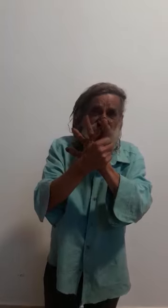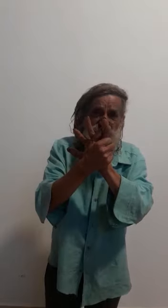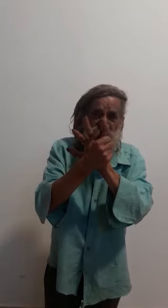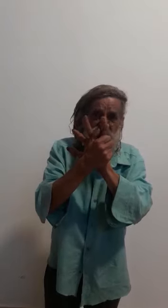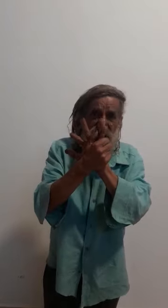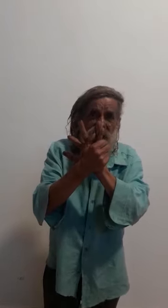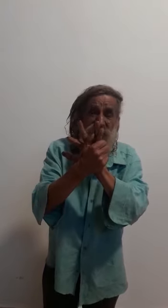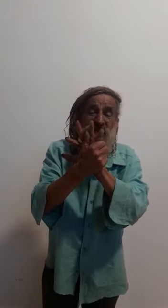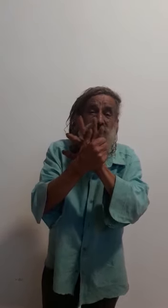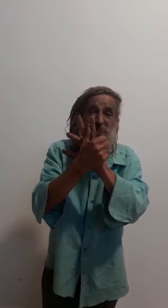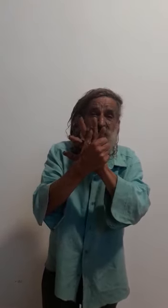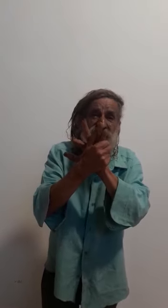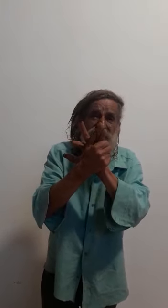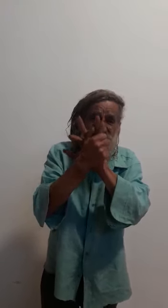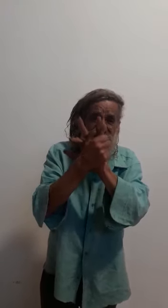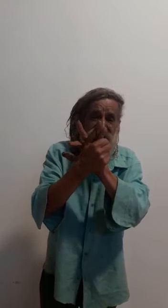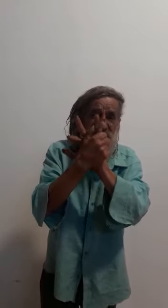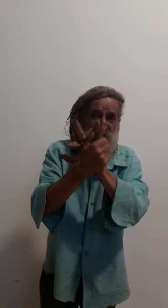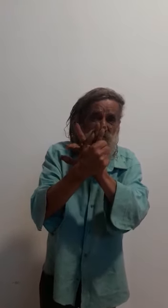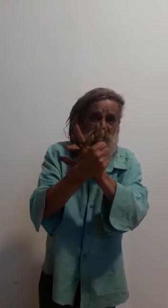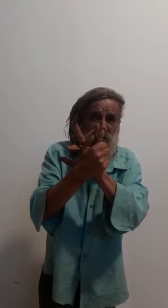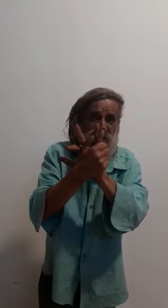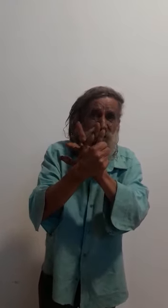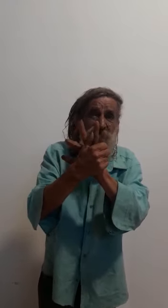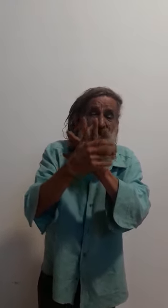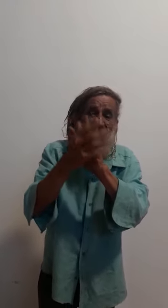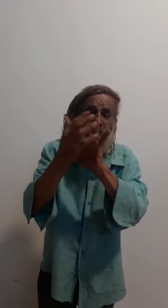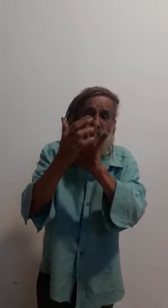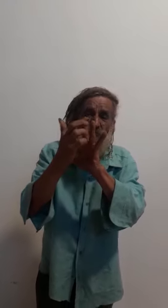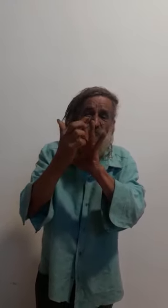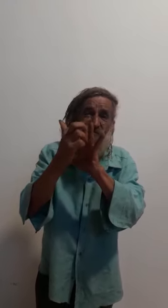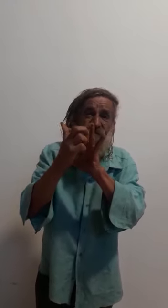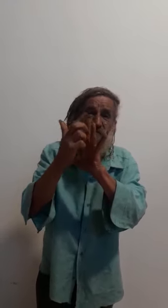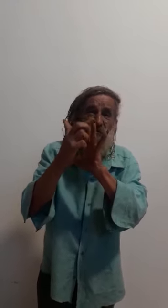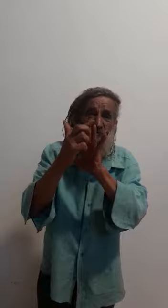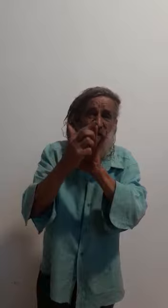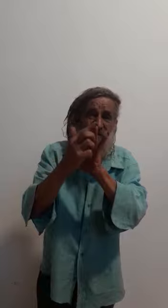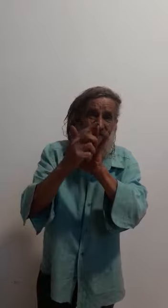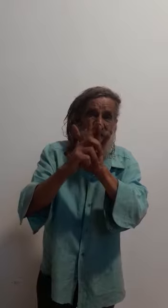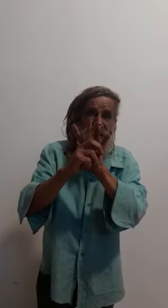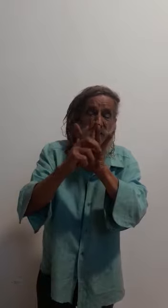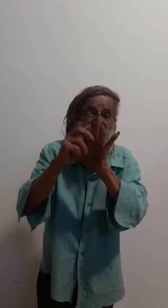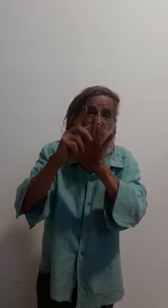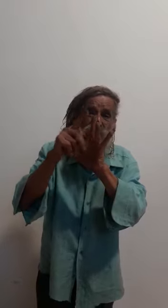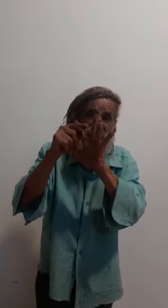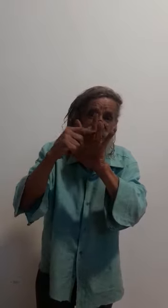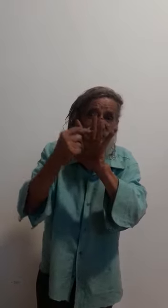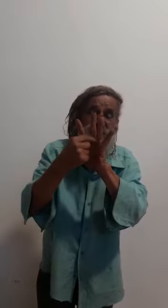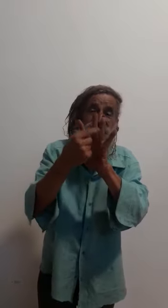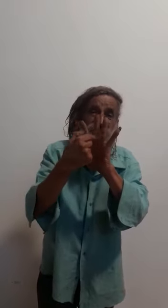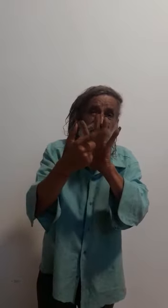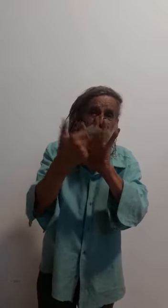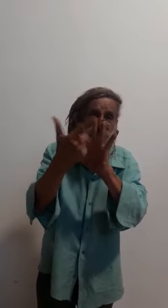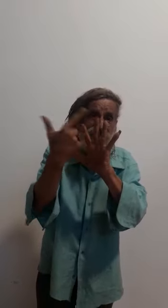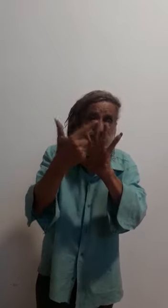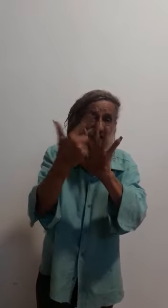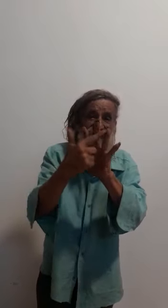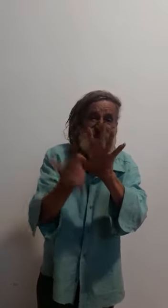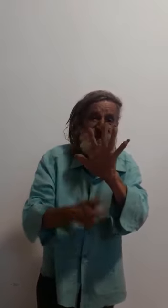girar sem gastar gasolina e produzir potência potência, centrípeta, sem gastar